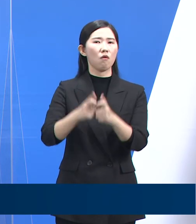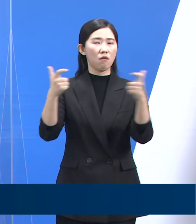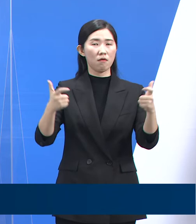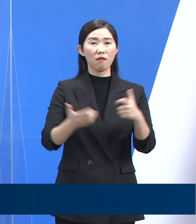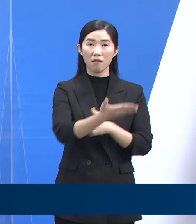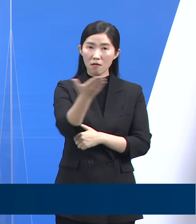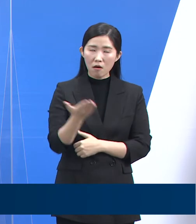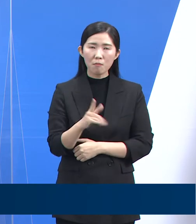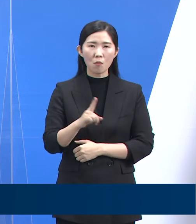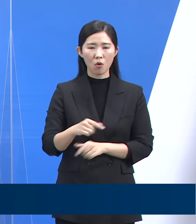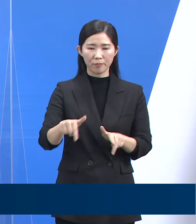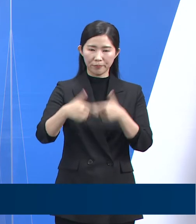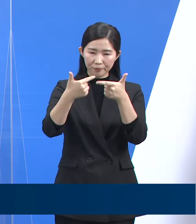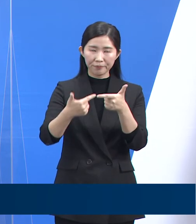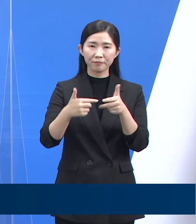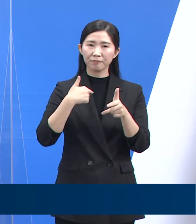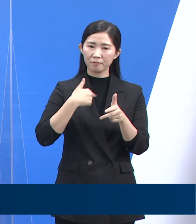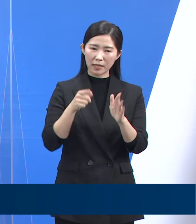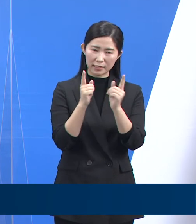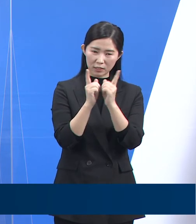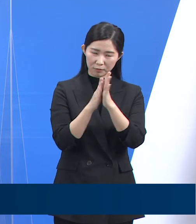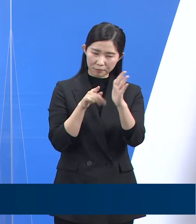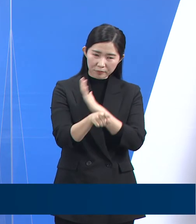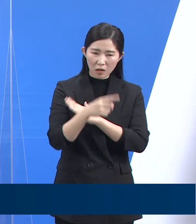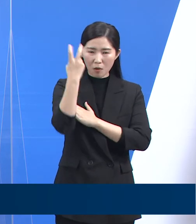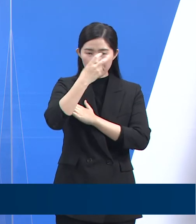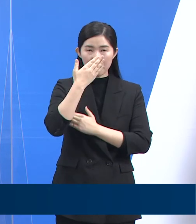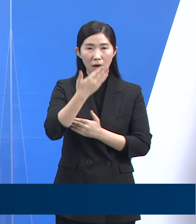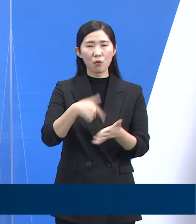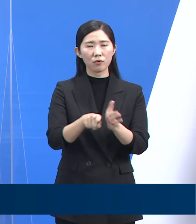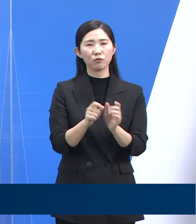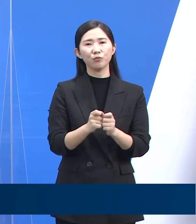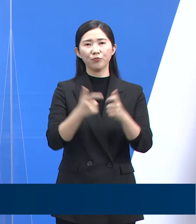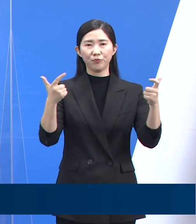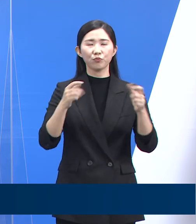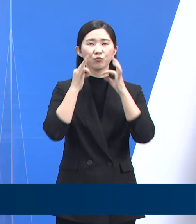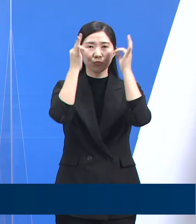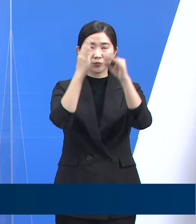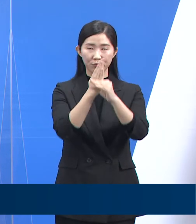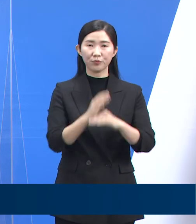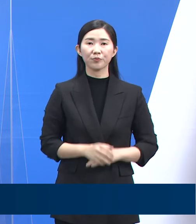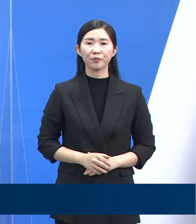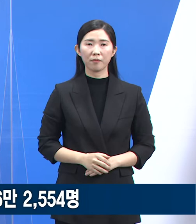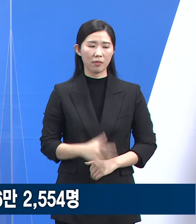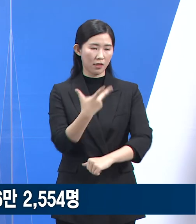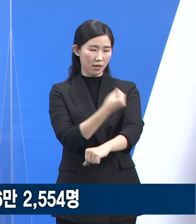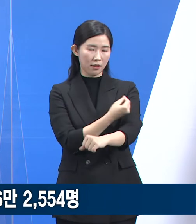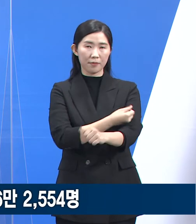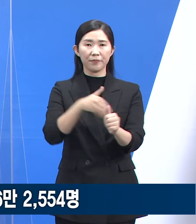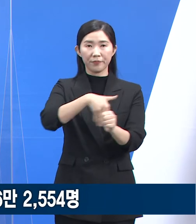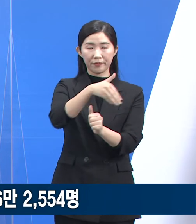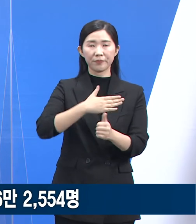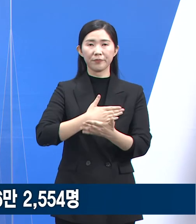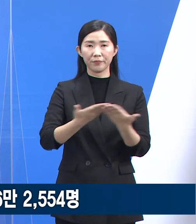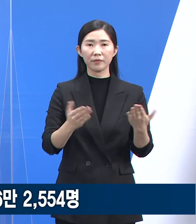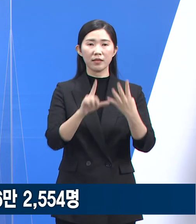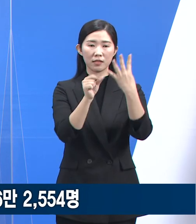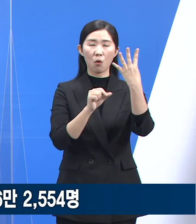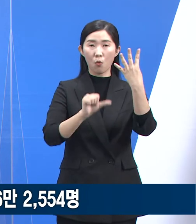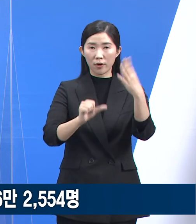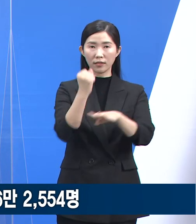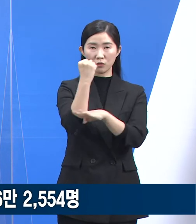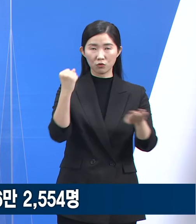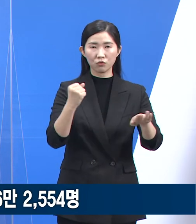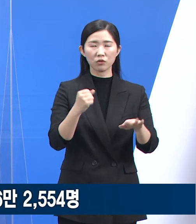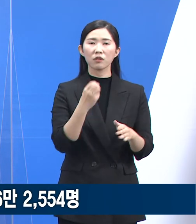원활한 대면 진료를 받을 수 있도록 노력해 나가겠습니다. 다음은 경기도 코로나19 예방접종 현황입니다. 4월 5일 0시 기준